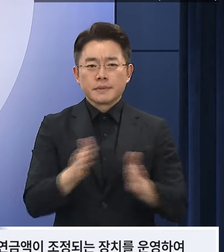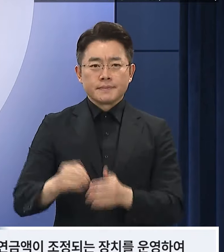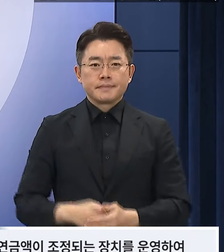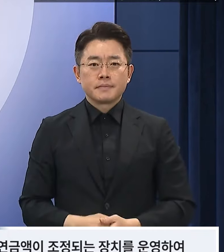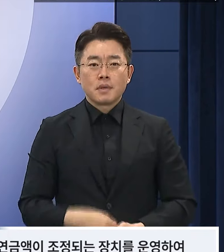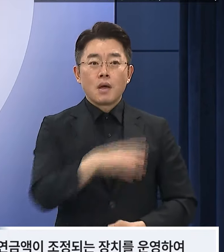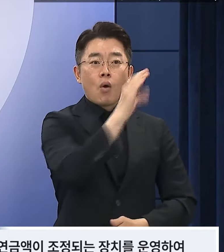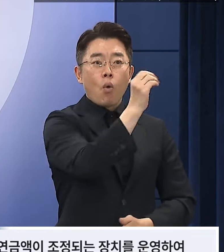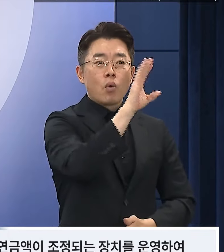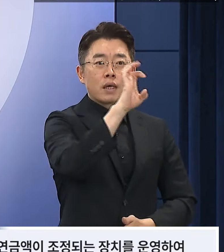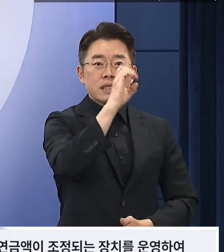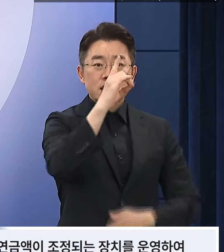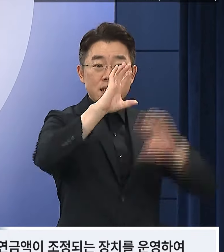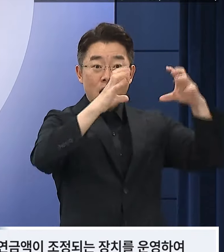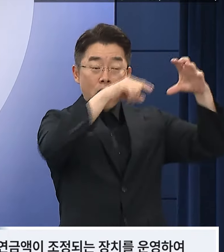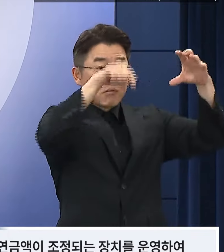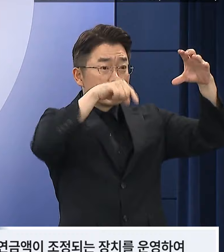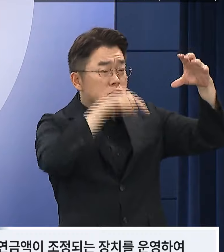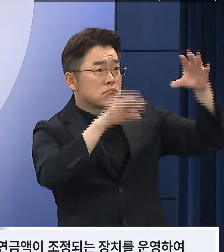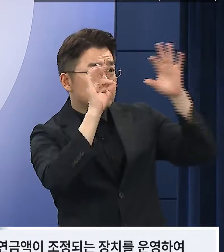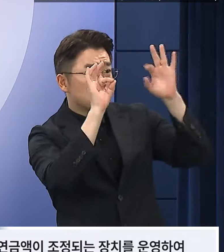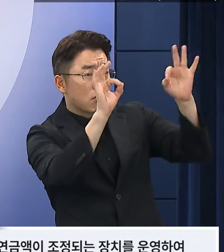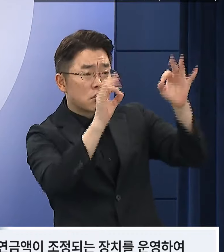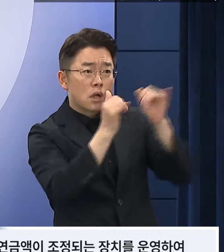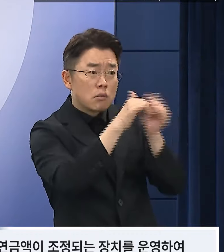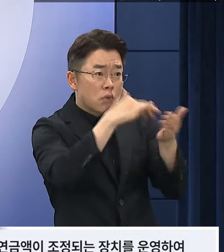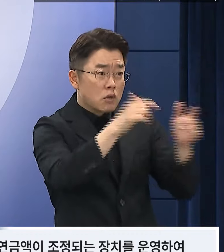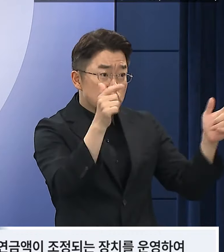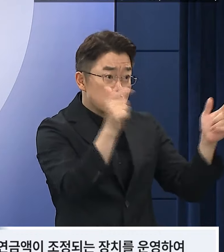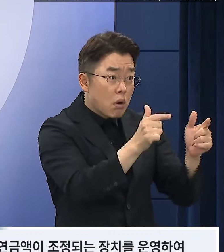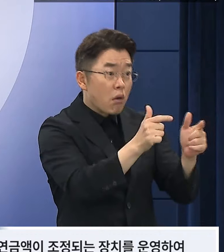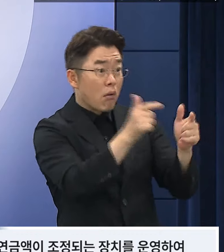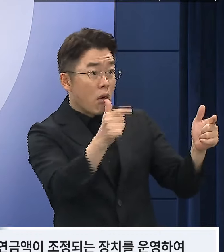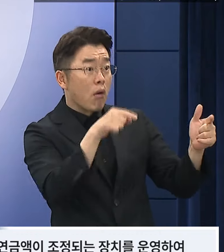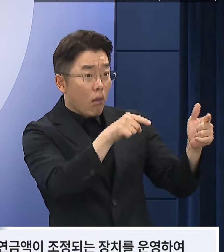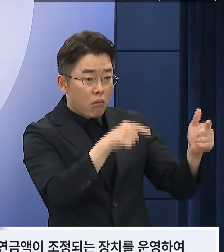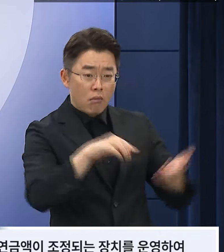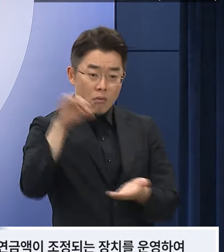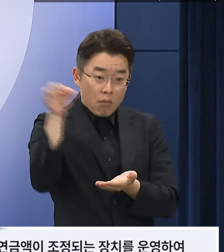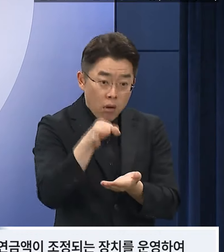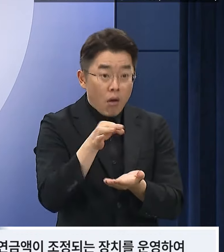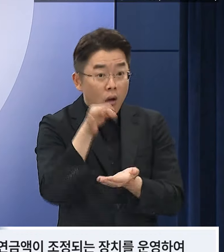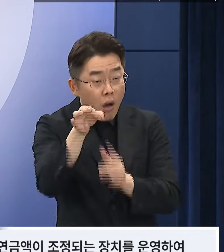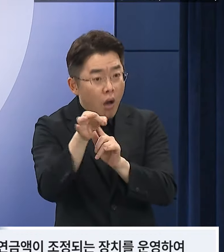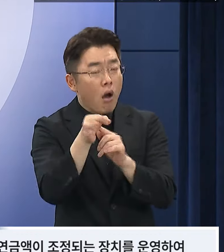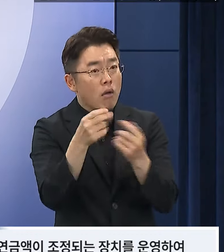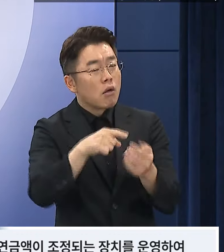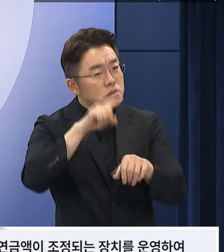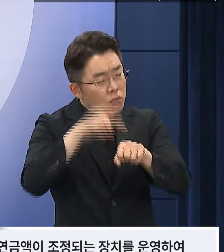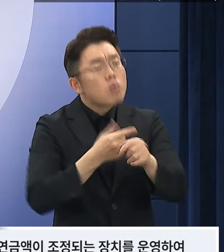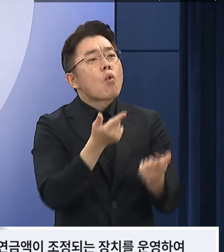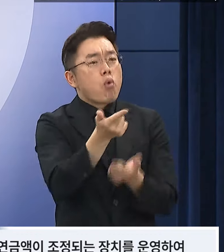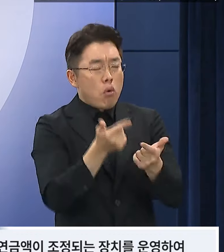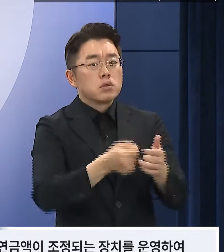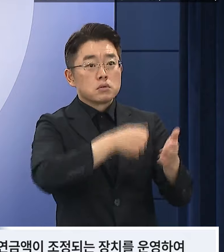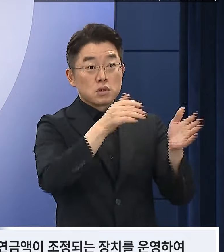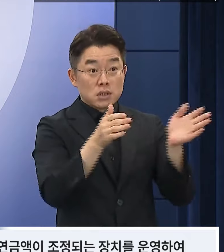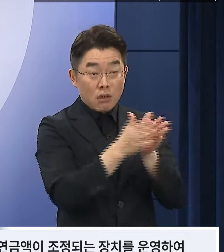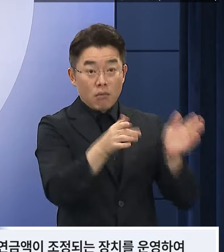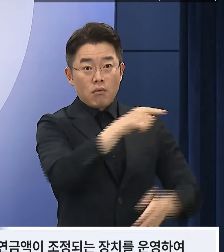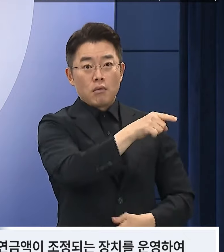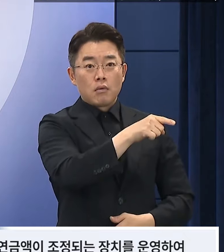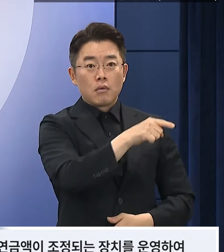OECD 대부분의 국가들은 인구구조 변화에 따라 연금액이 조정되는 장치를 운영하여 제도의